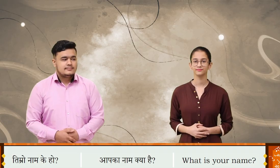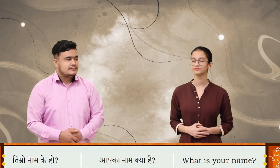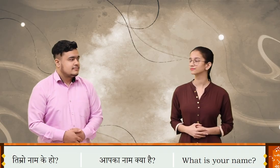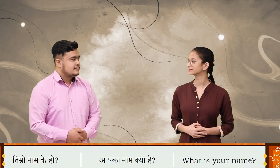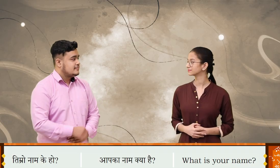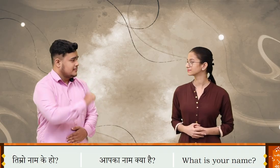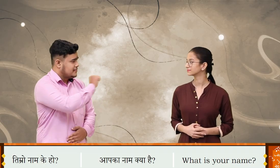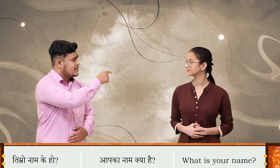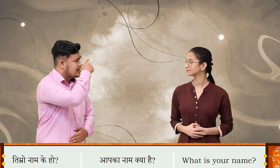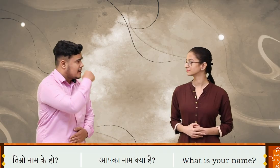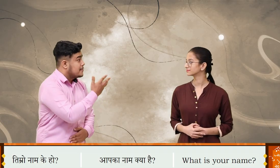तिम्रो नाम के हो?